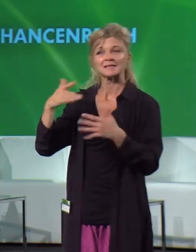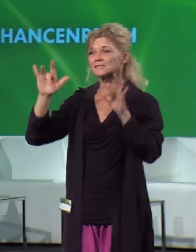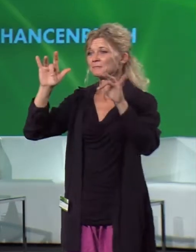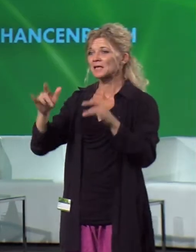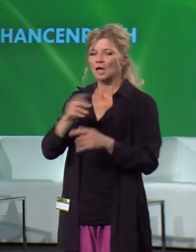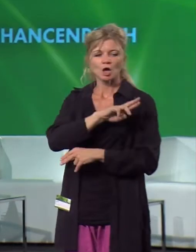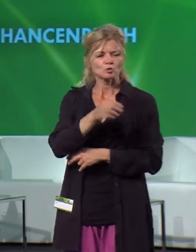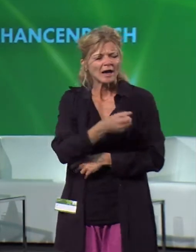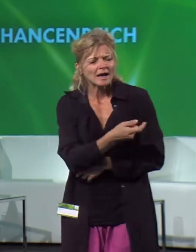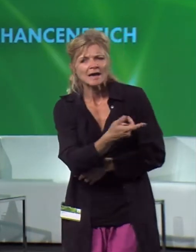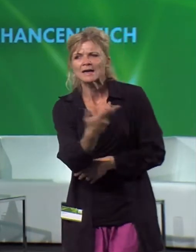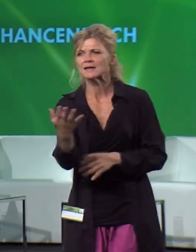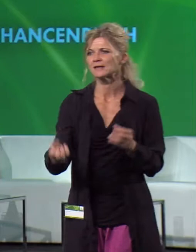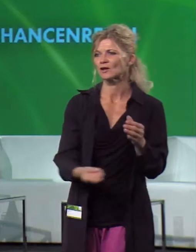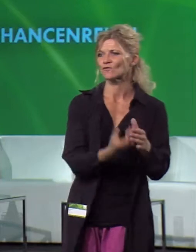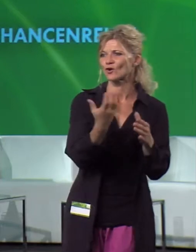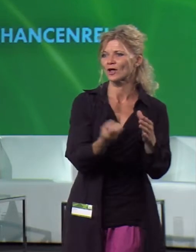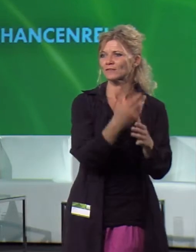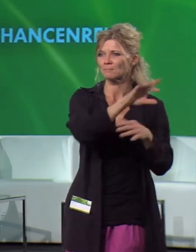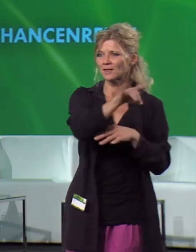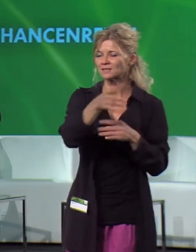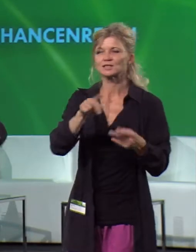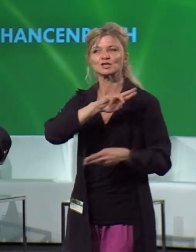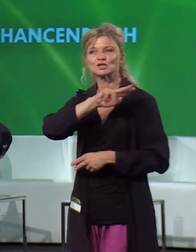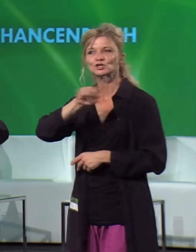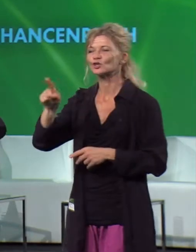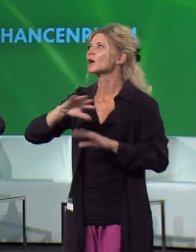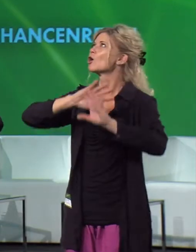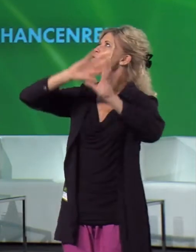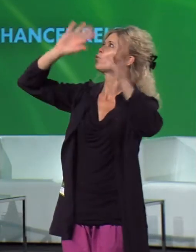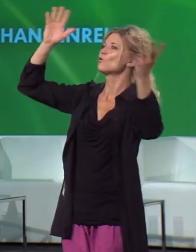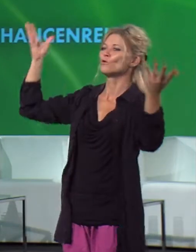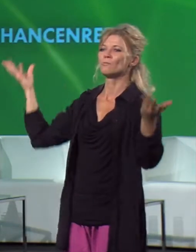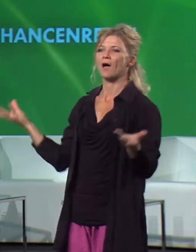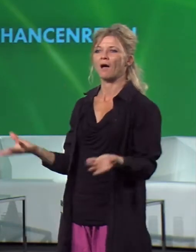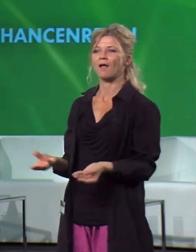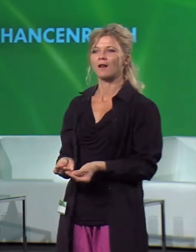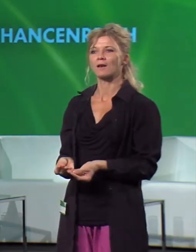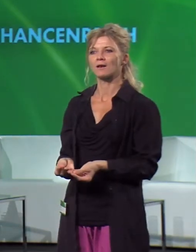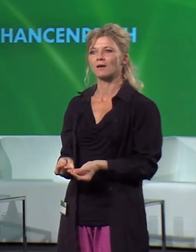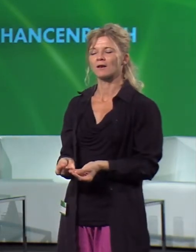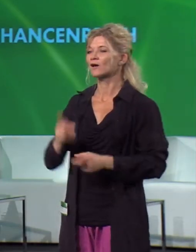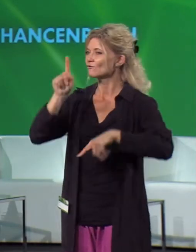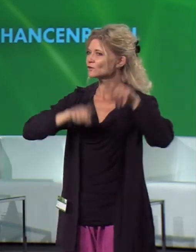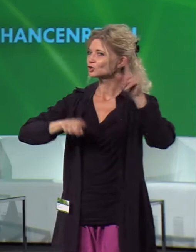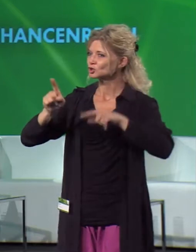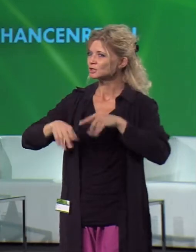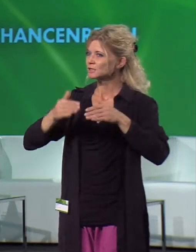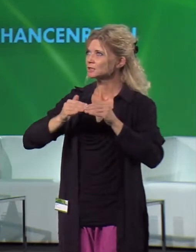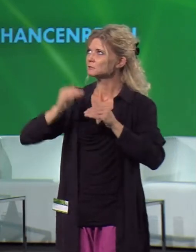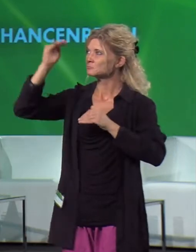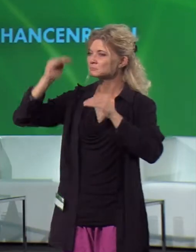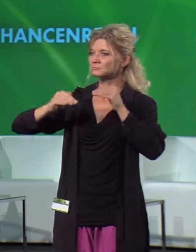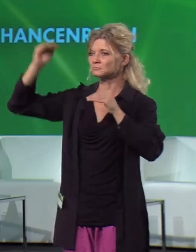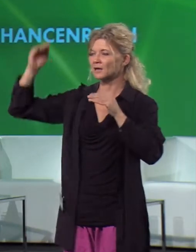sondern mit einer natürlichen Umgebungsenergie überall in unterschiedlicher Intensität. Wo es